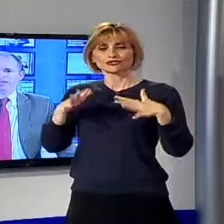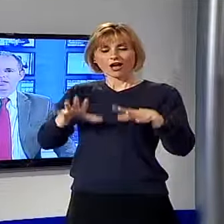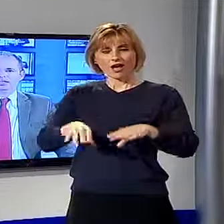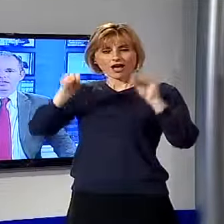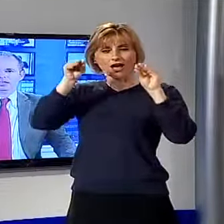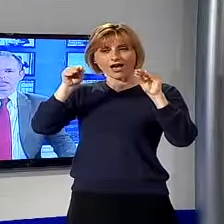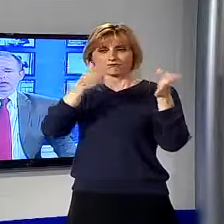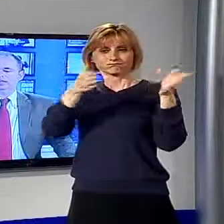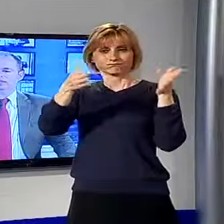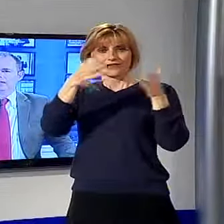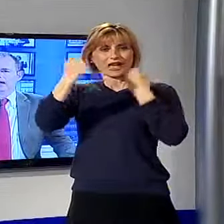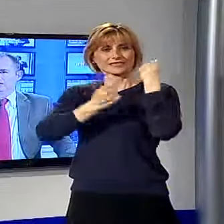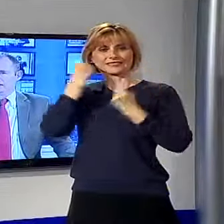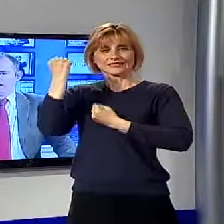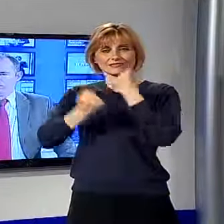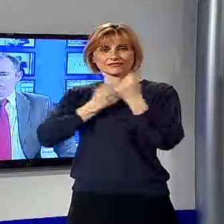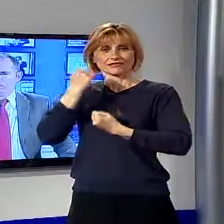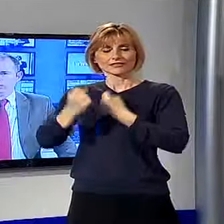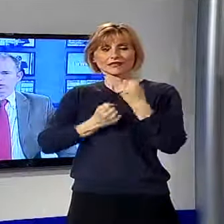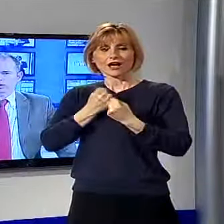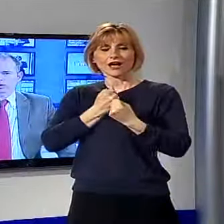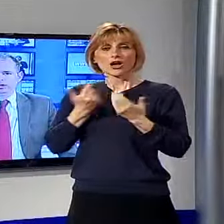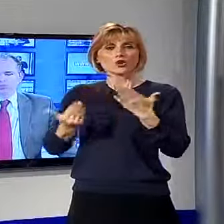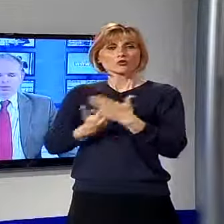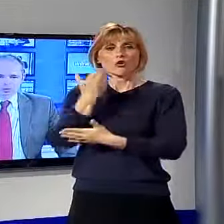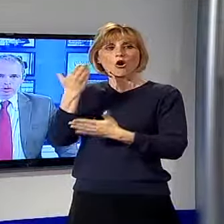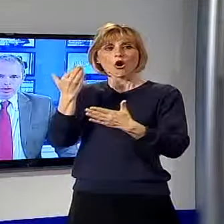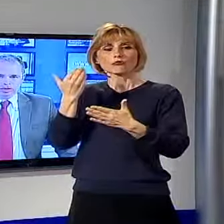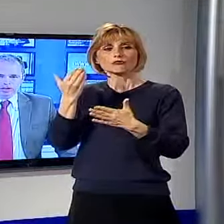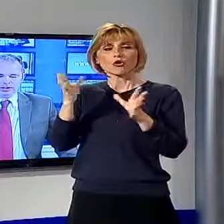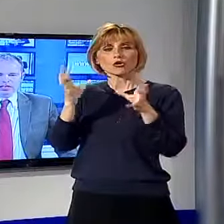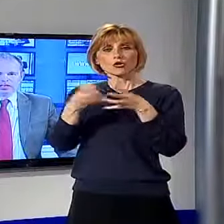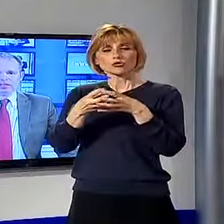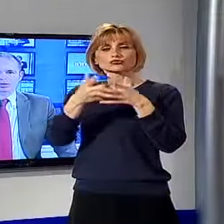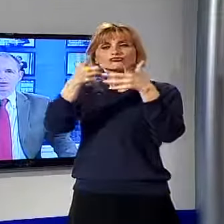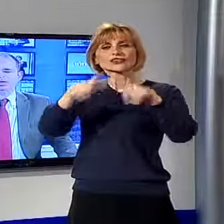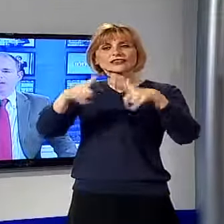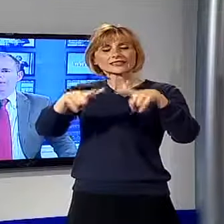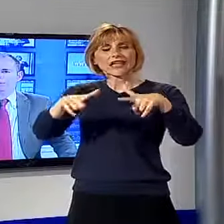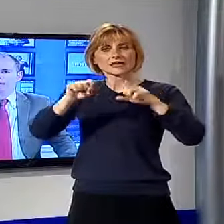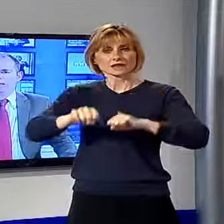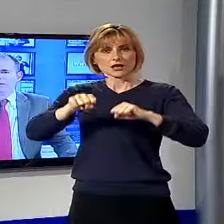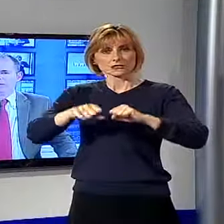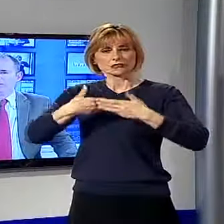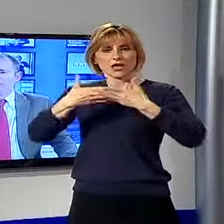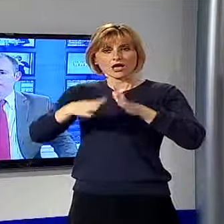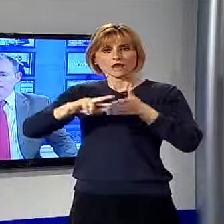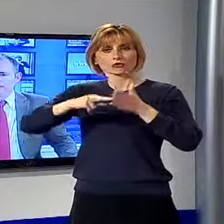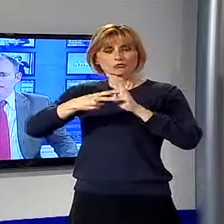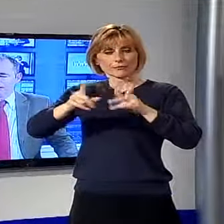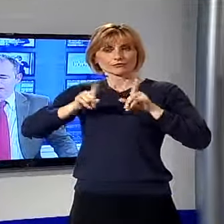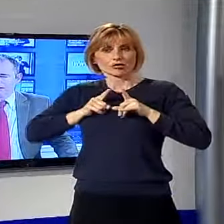fasi di attività del nuovo nucleo, primo nucleo della cittadella della salute, si apre il problema della